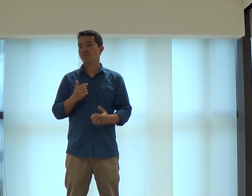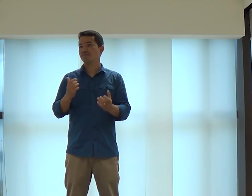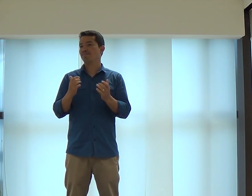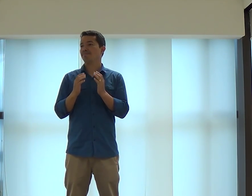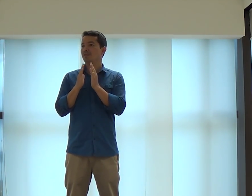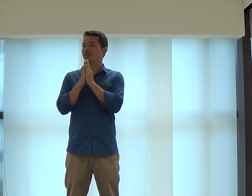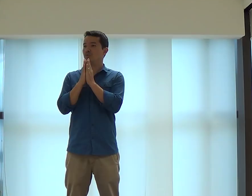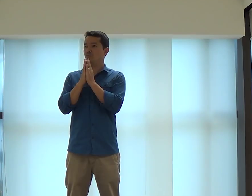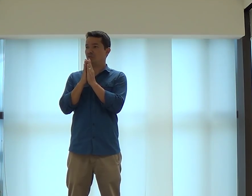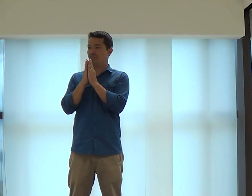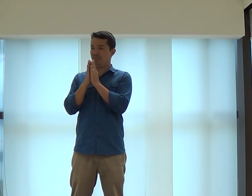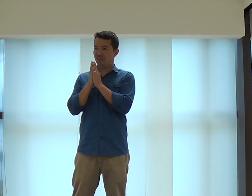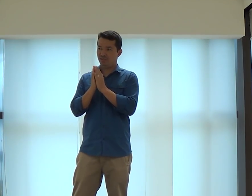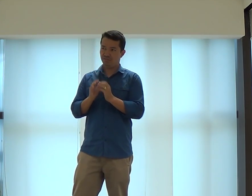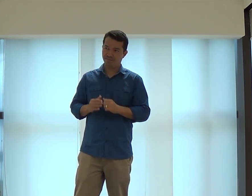Hoje, eu queria estar orando.